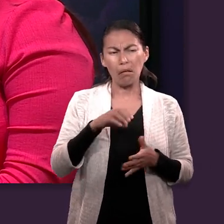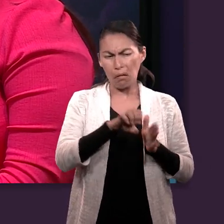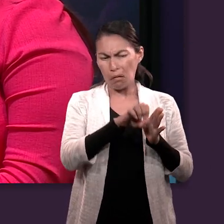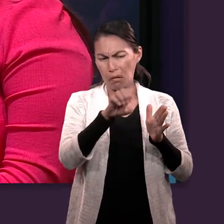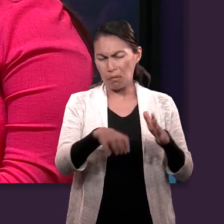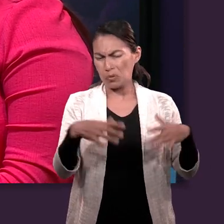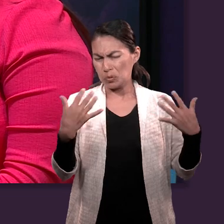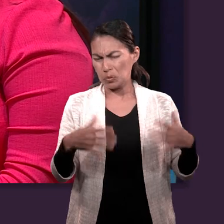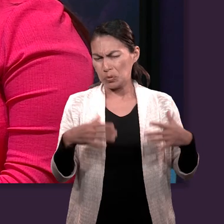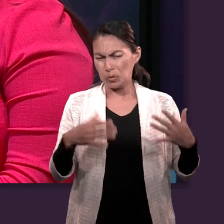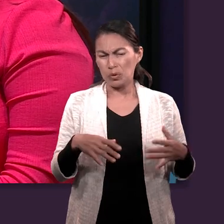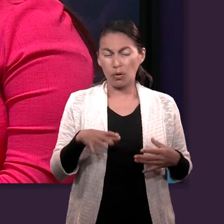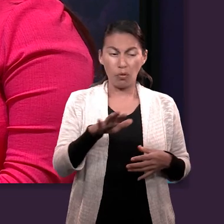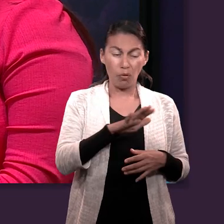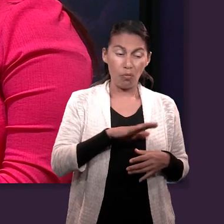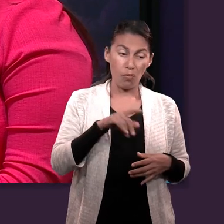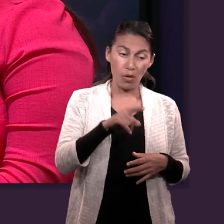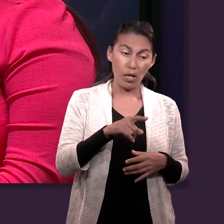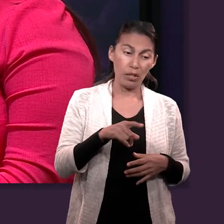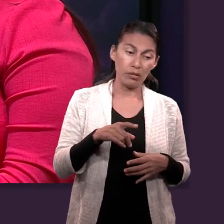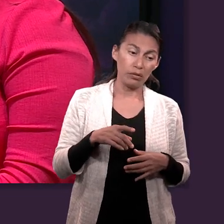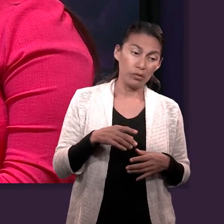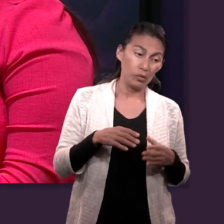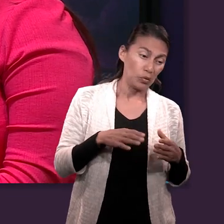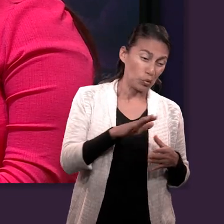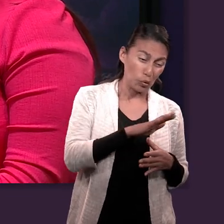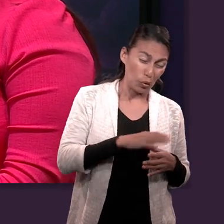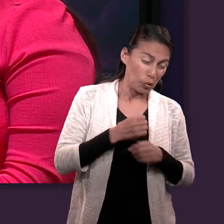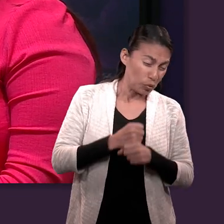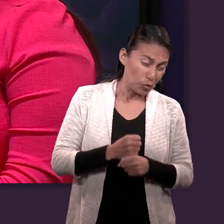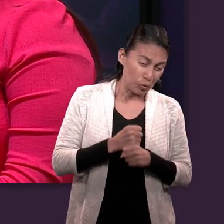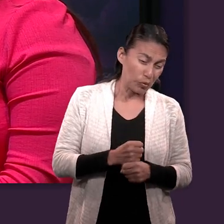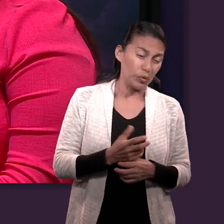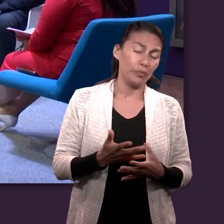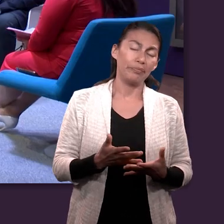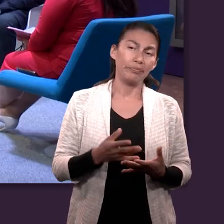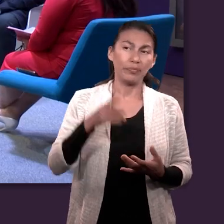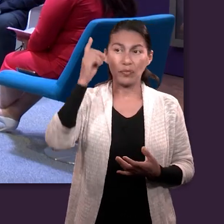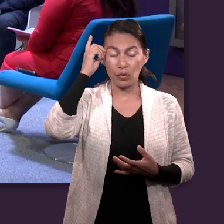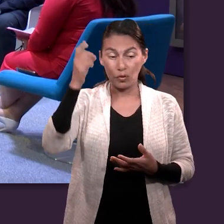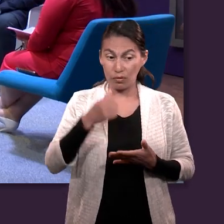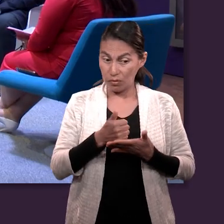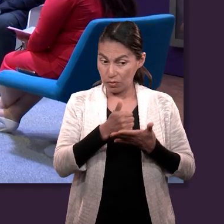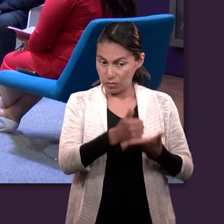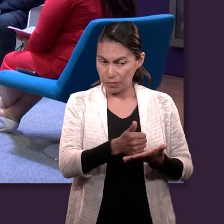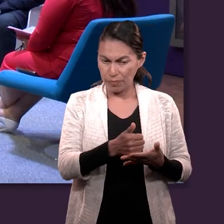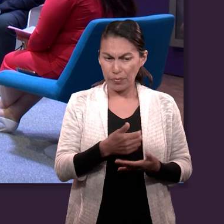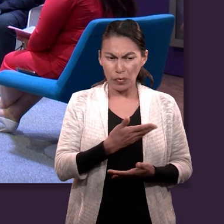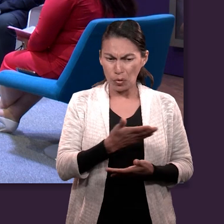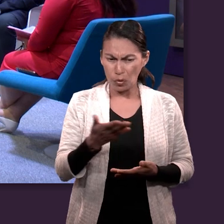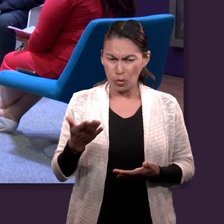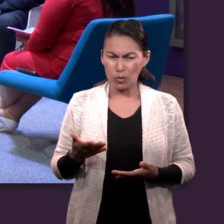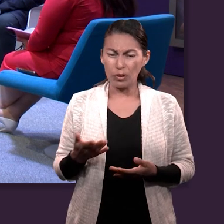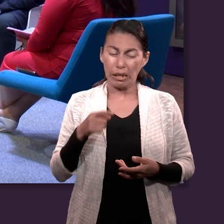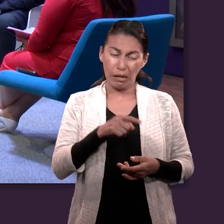mantenernos en la línea que Dios quiere que nos mantengamos. Es decir, José, pues, fue vendido,